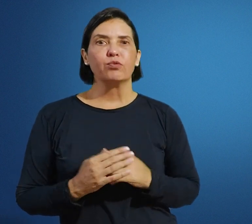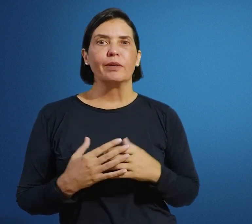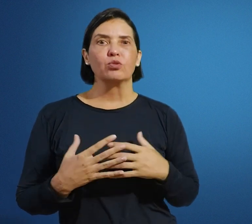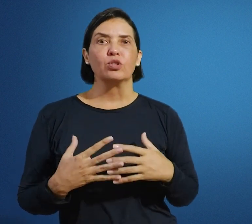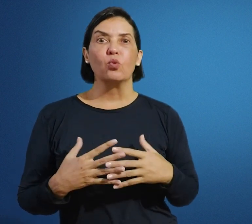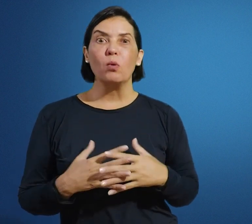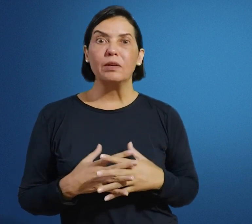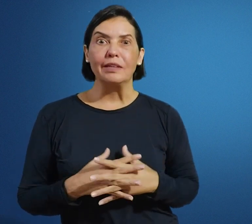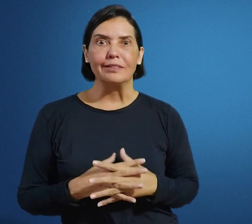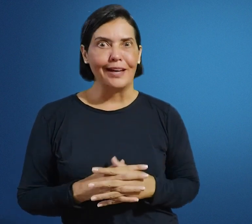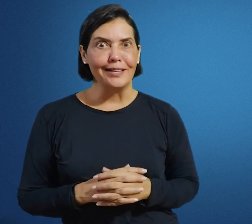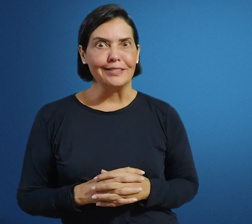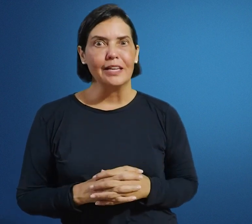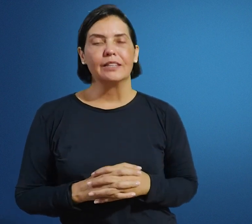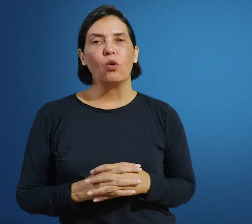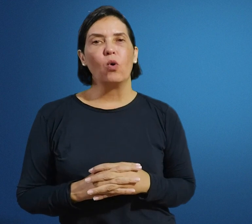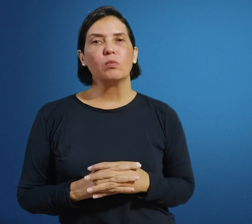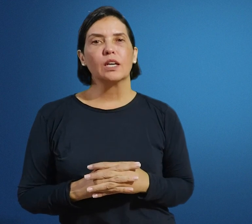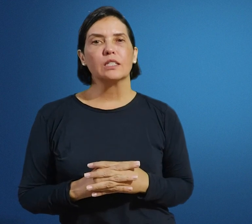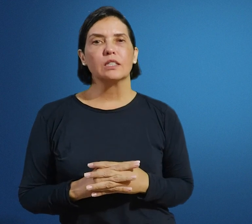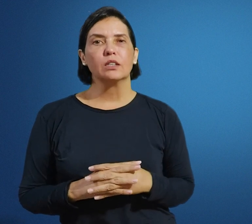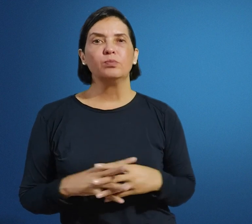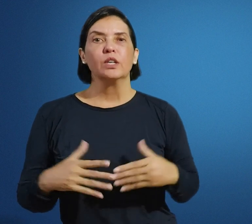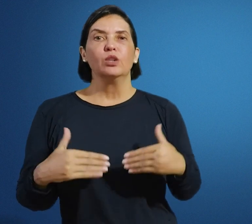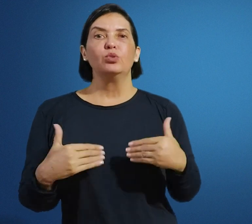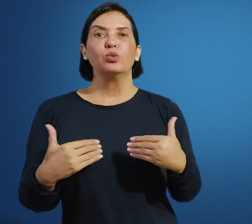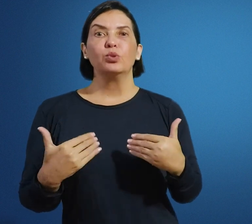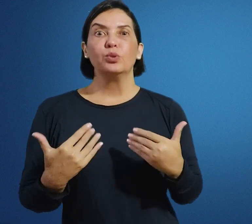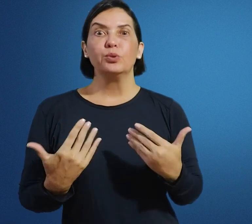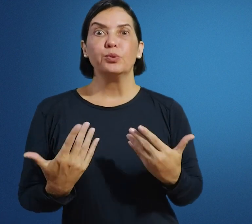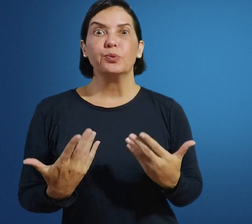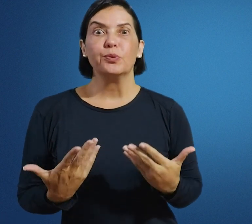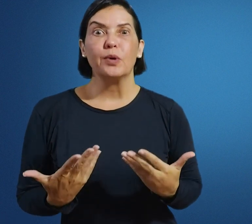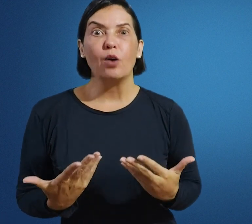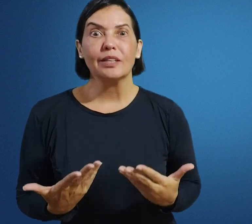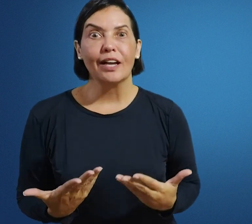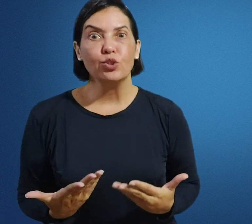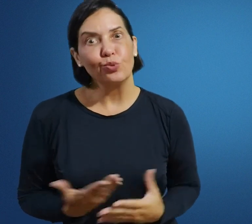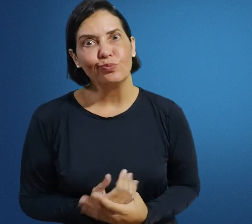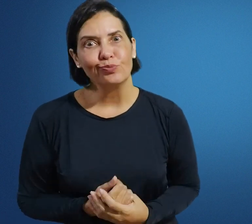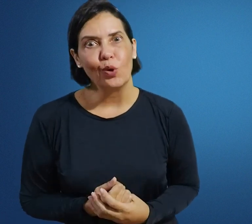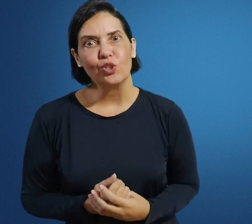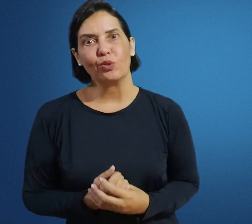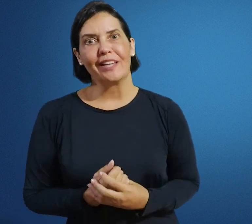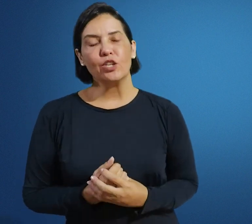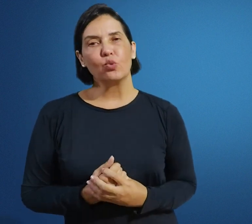informações complementares, tal como na questão do... a unidade 1, onde a unidade 1